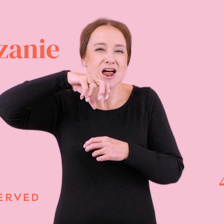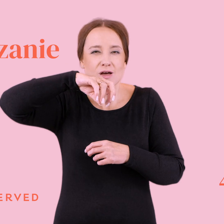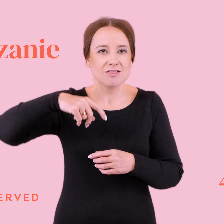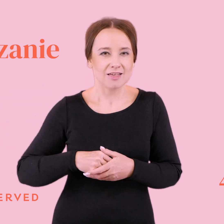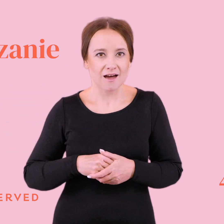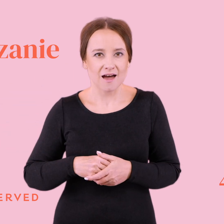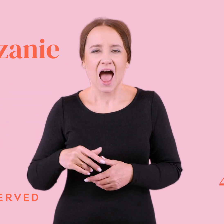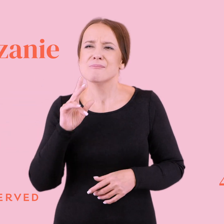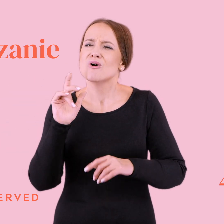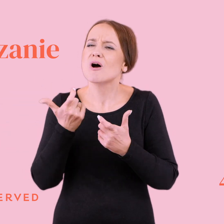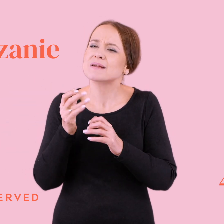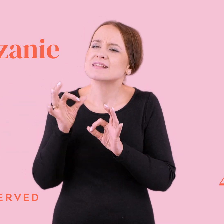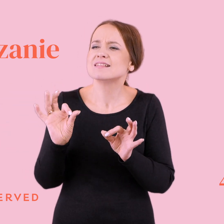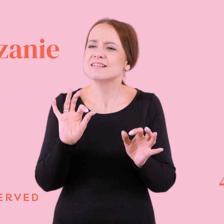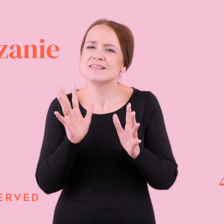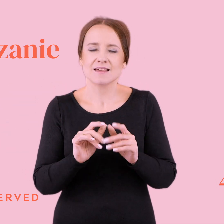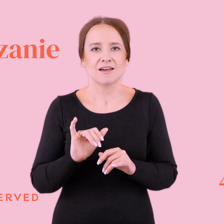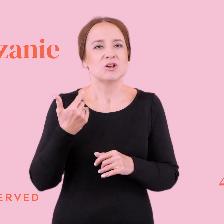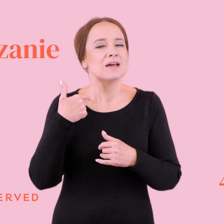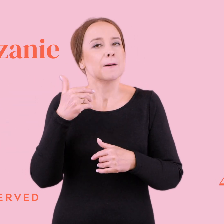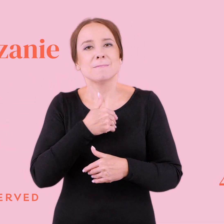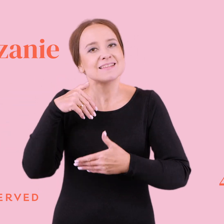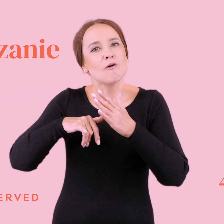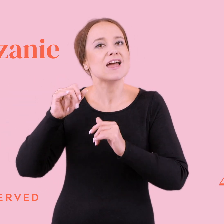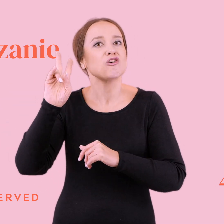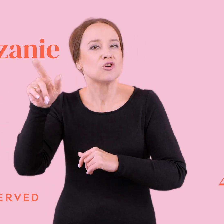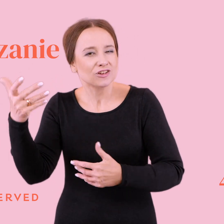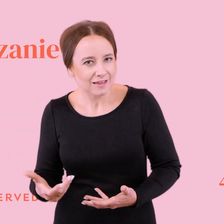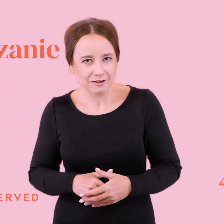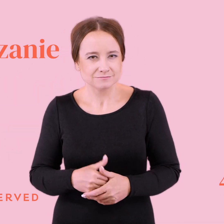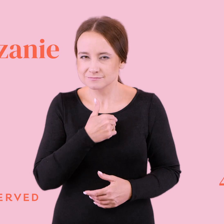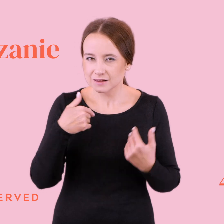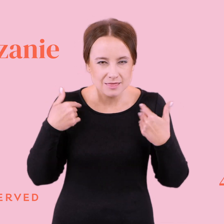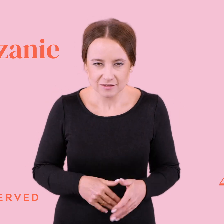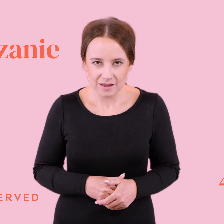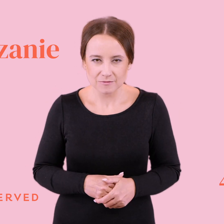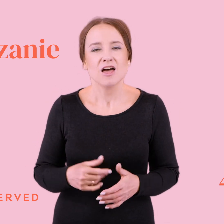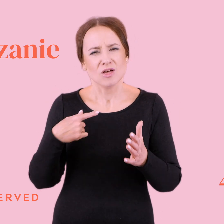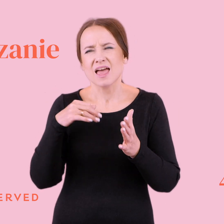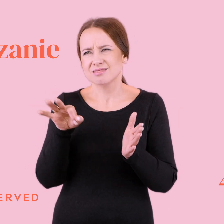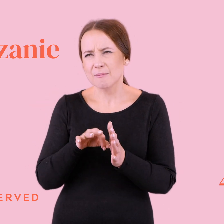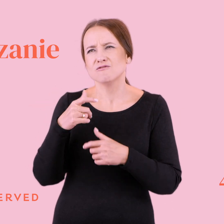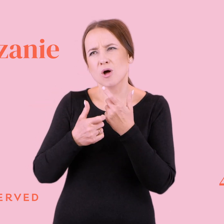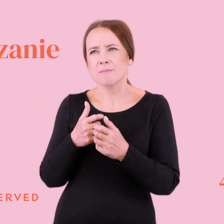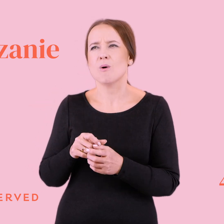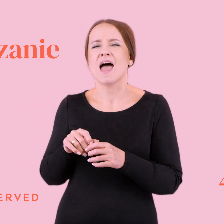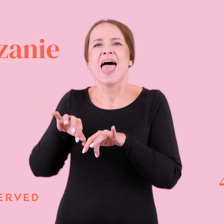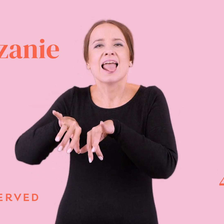ustawki, żebyśmy się zachowywali tak jak ten ktoś chce? No nie chcielibyśmy tego, no. Wtedy bym nagrywała o toksynie albo o krecie, że oni tak robią. nie, no